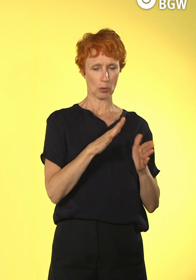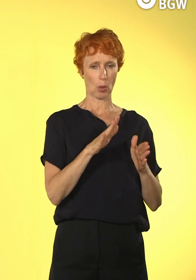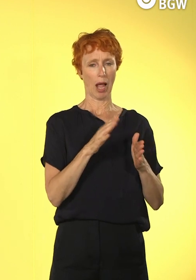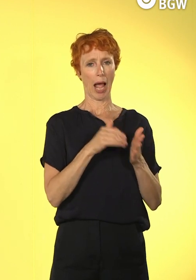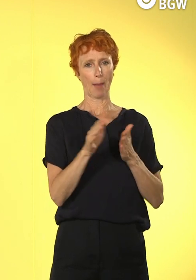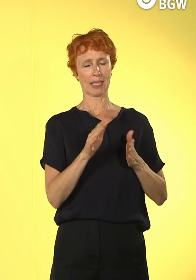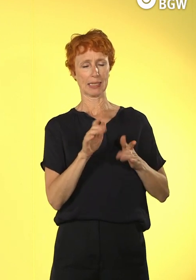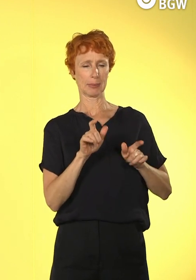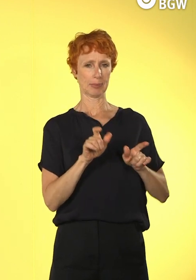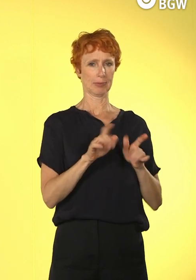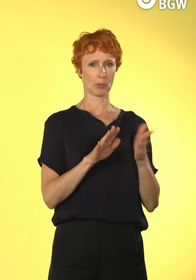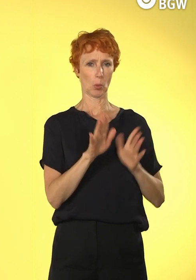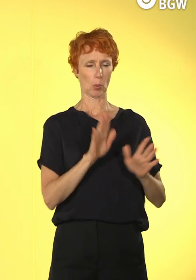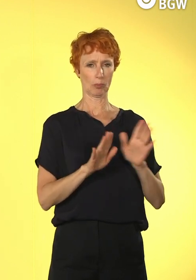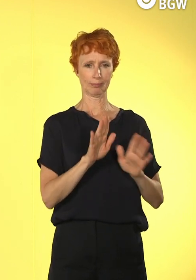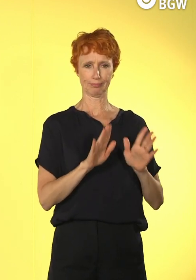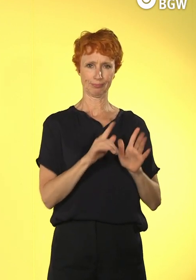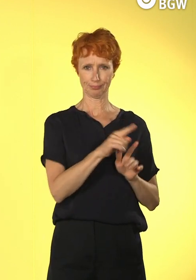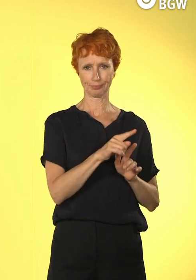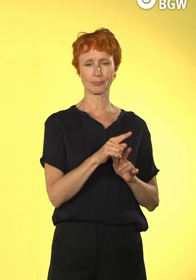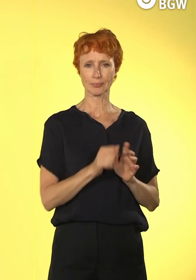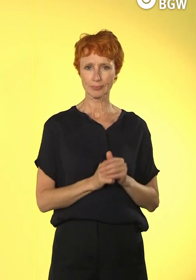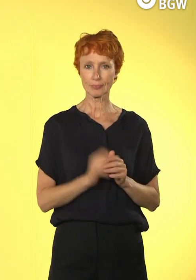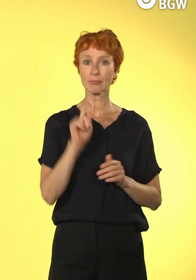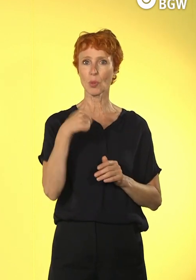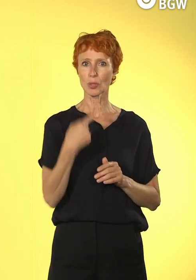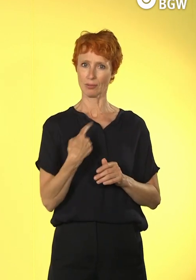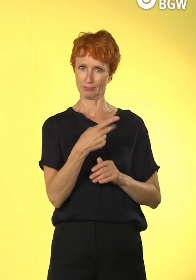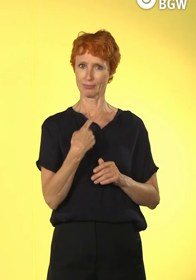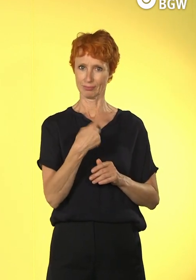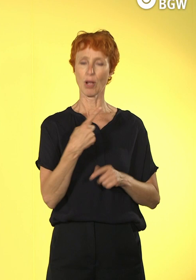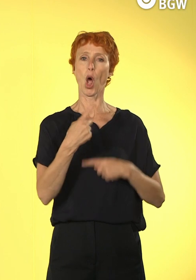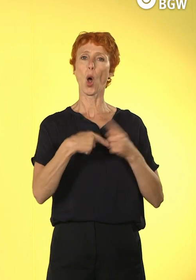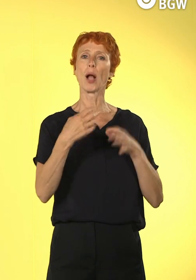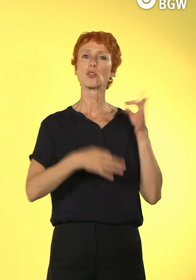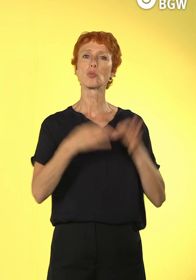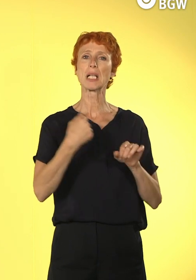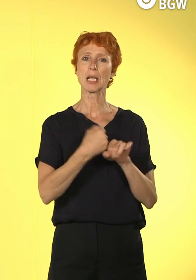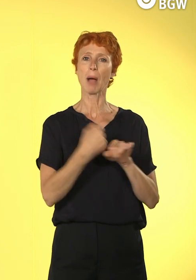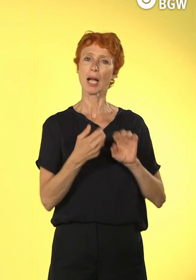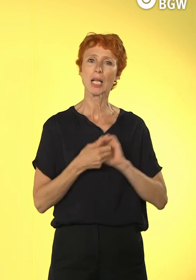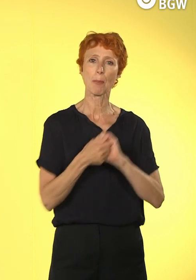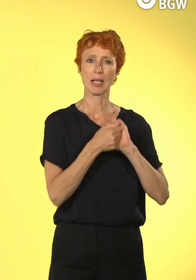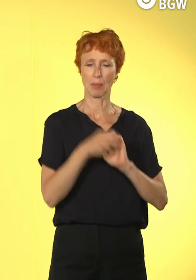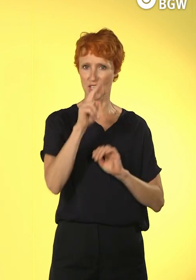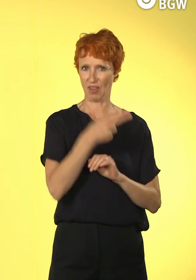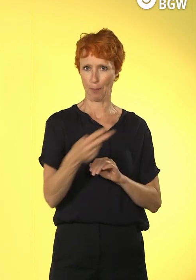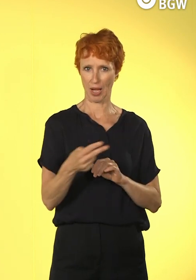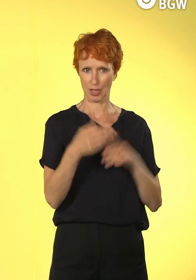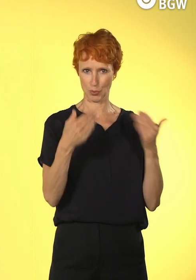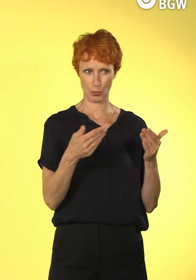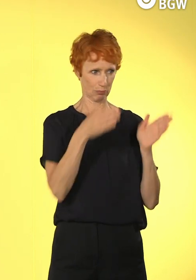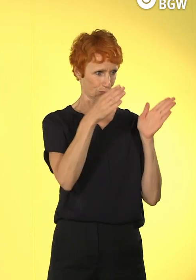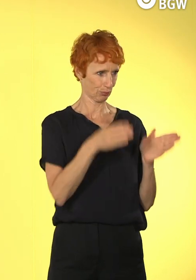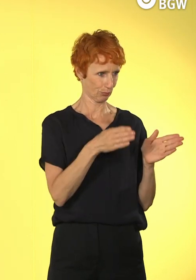nicht unbedingt ablehnend, aber zumindest mal defensiv. Und da haben wir ein kleines Rollenspiel gemacht. Also zweimal waren eine Person